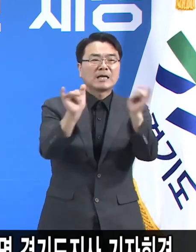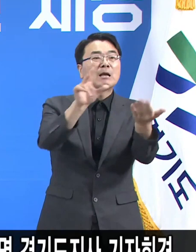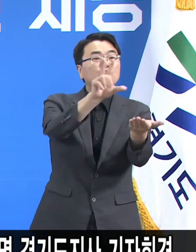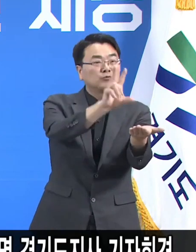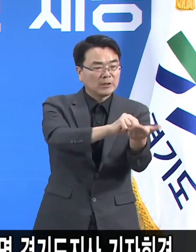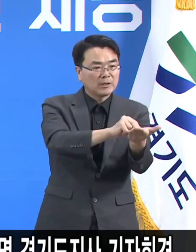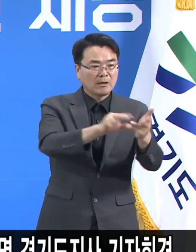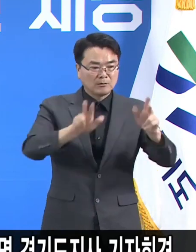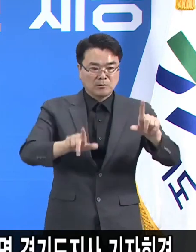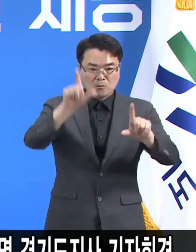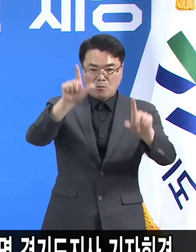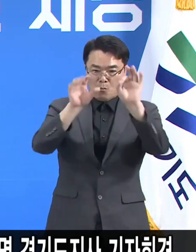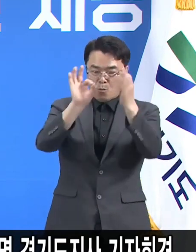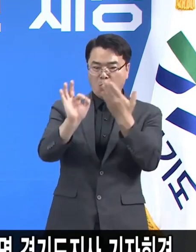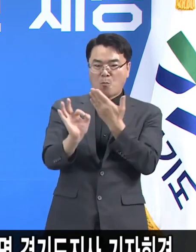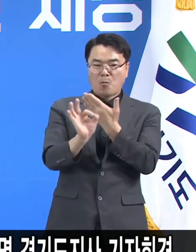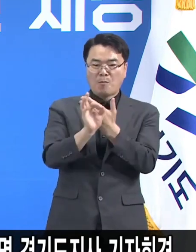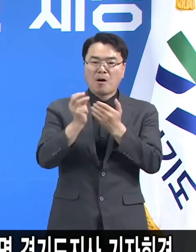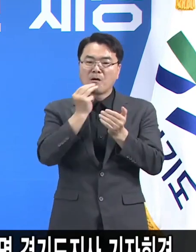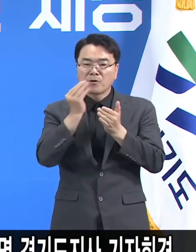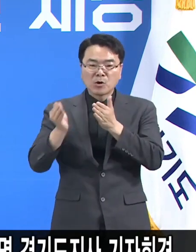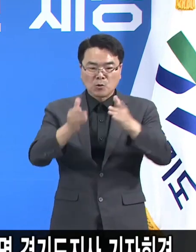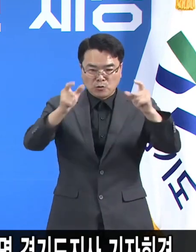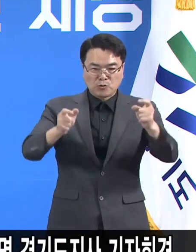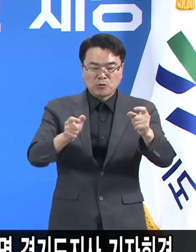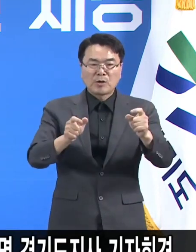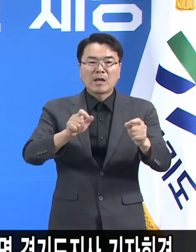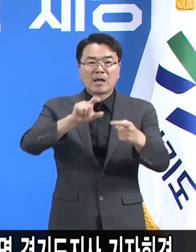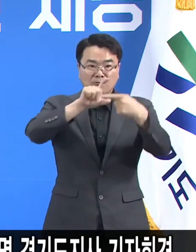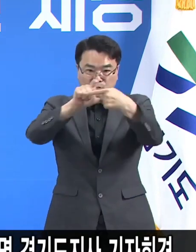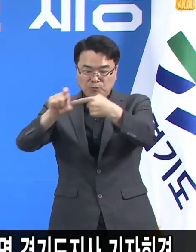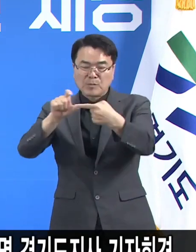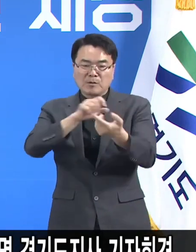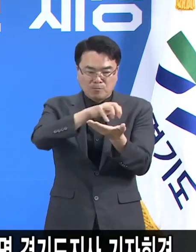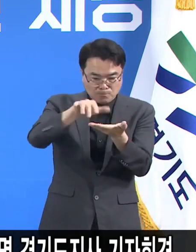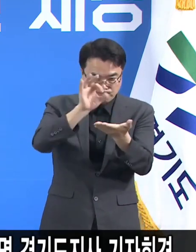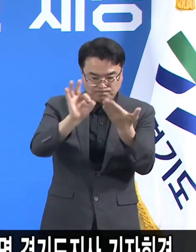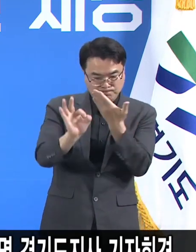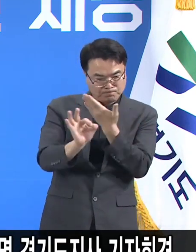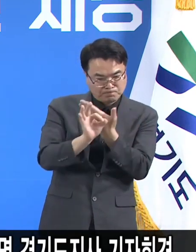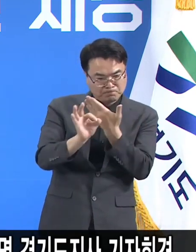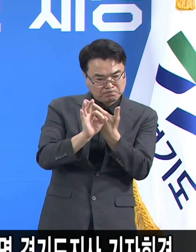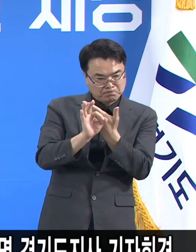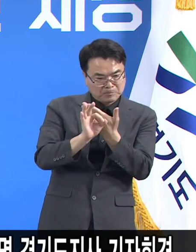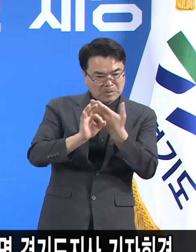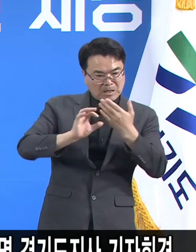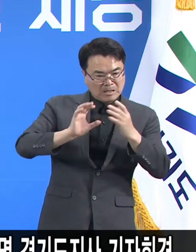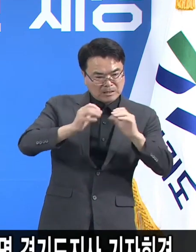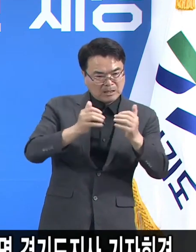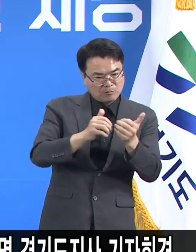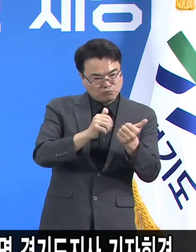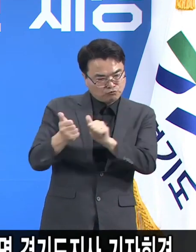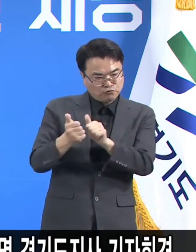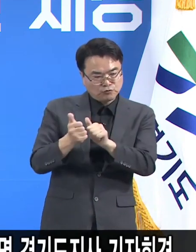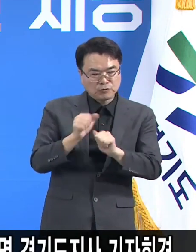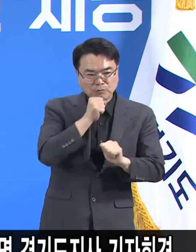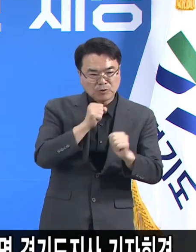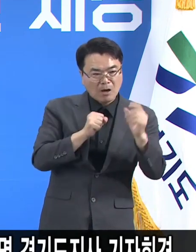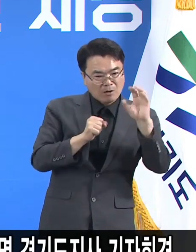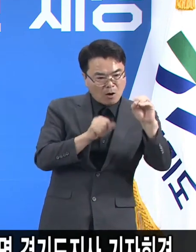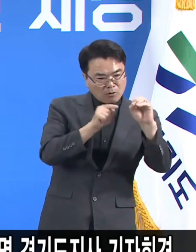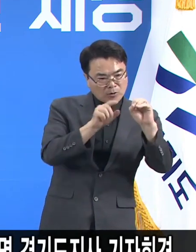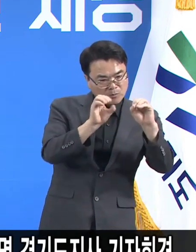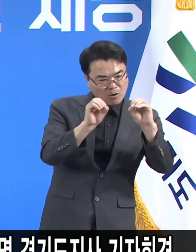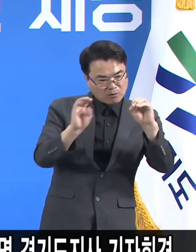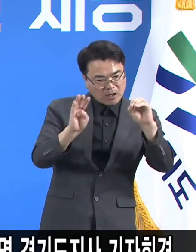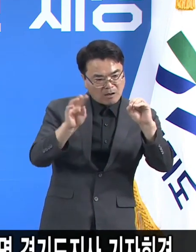지금은 경기도 통계로는 치명률이 0.04%까지 떨어진 상태여서